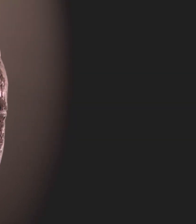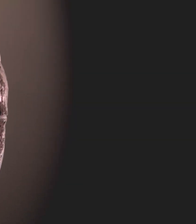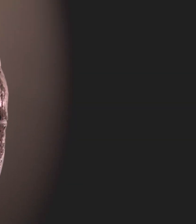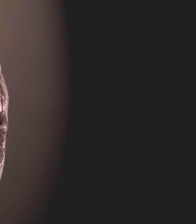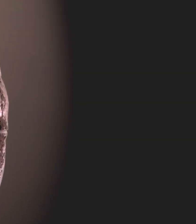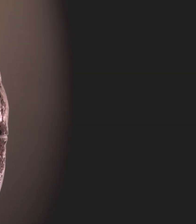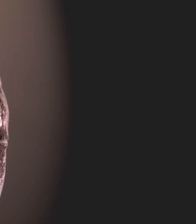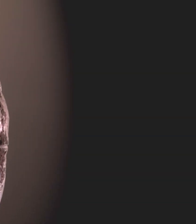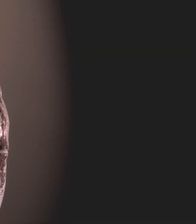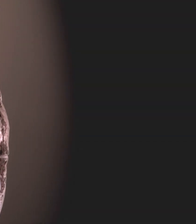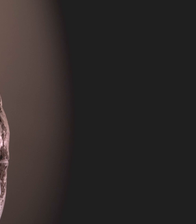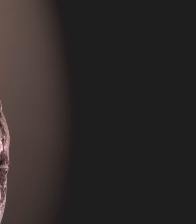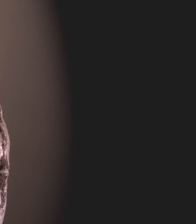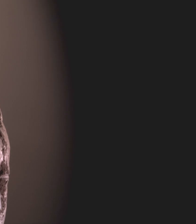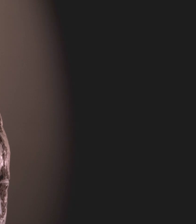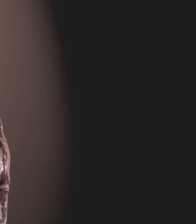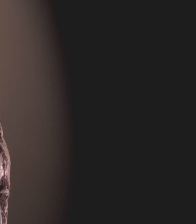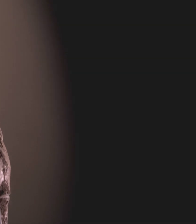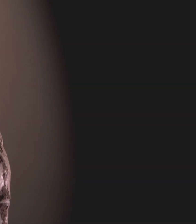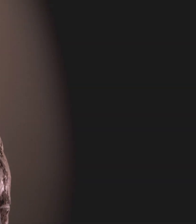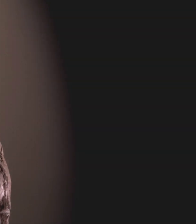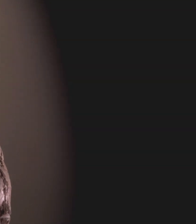Il divino qui è assente.